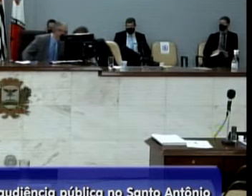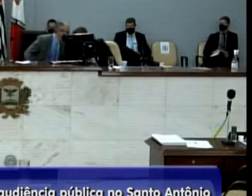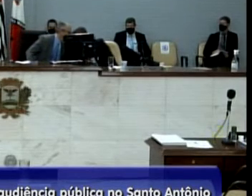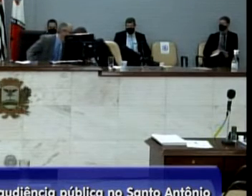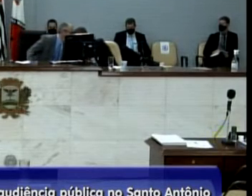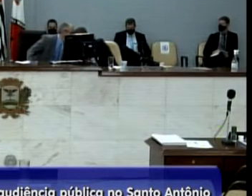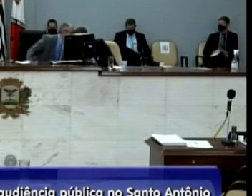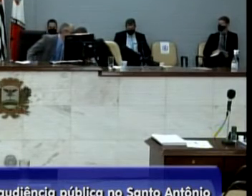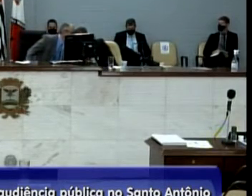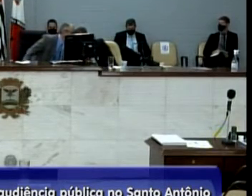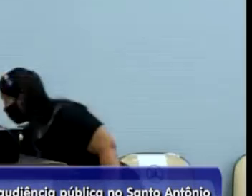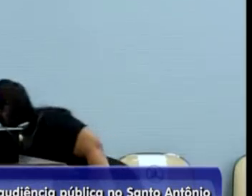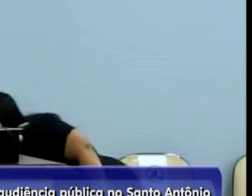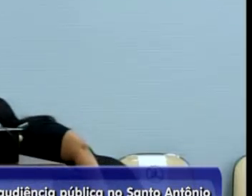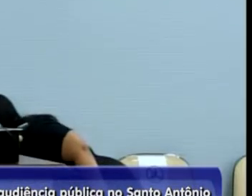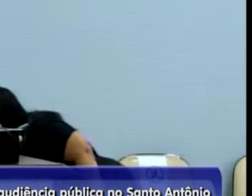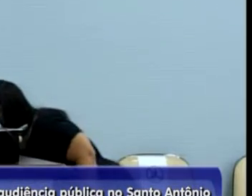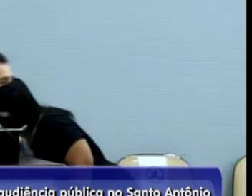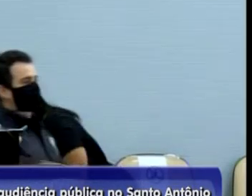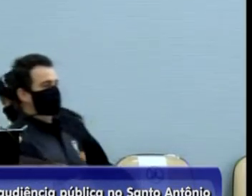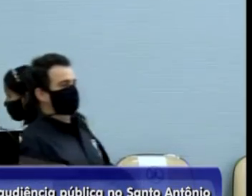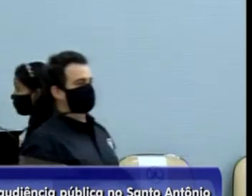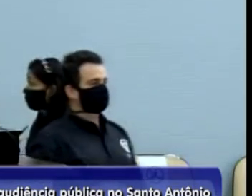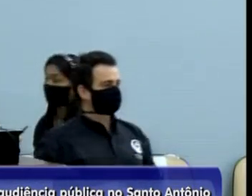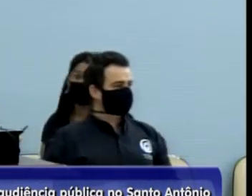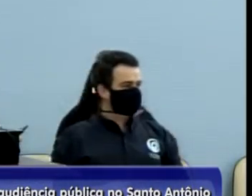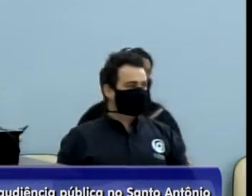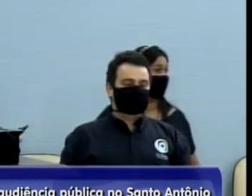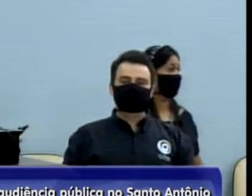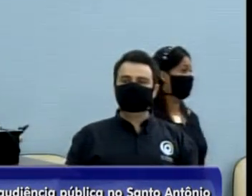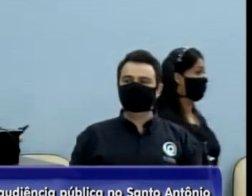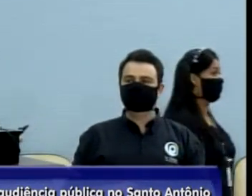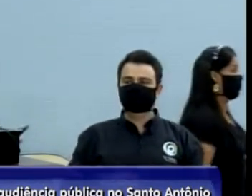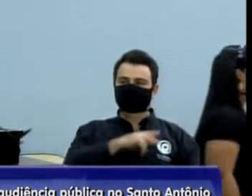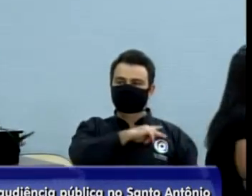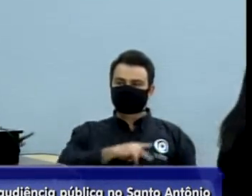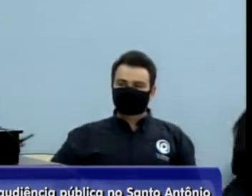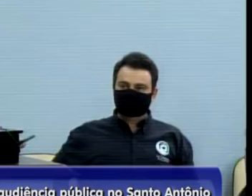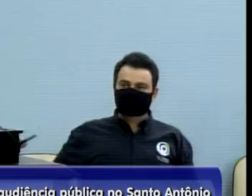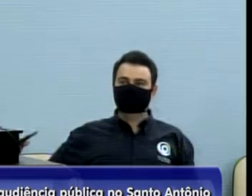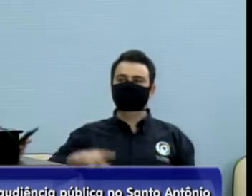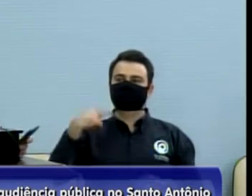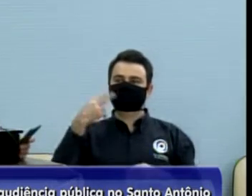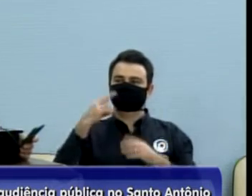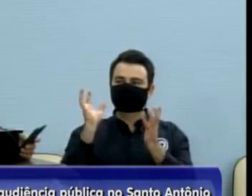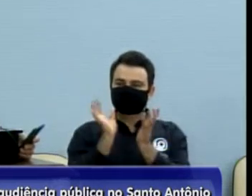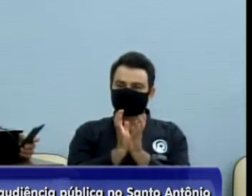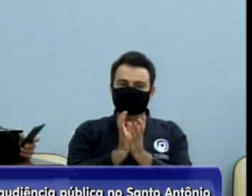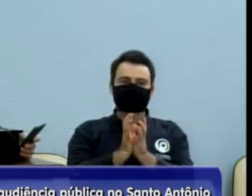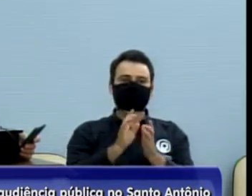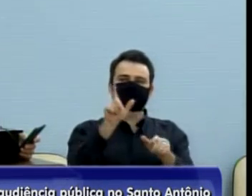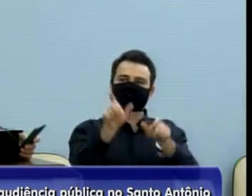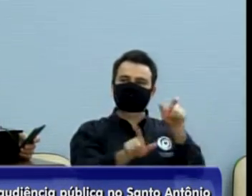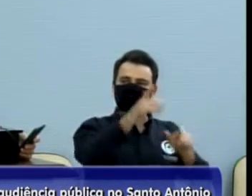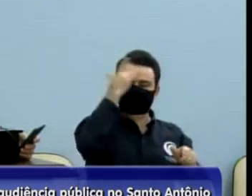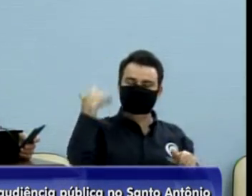O presidente, o vereador Renato Poulos, os vereadores, vereadoras, munícipes, imprensa,